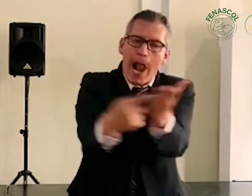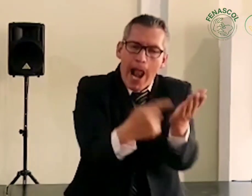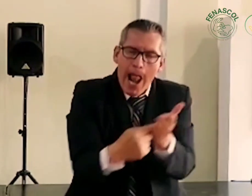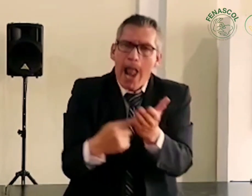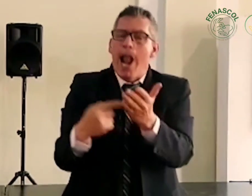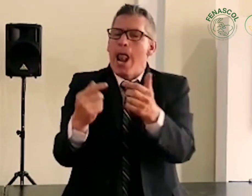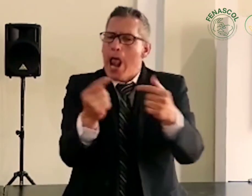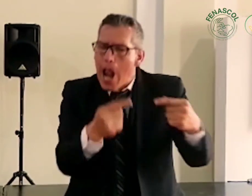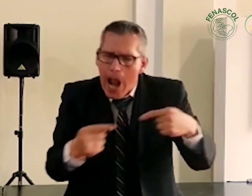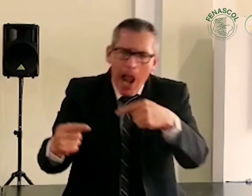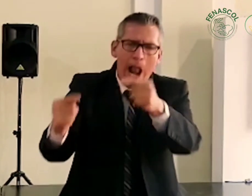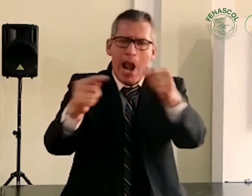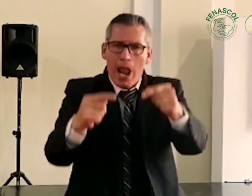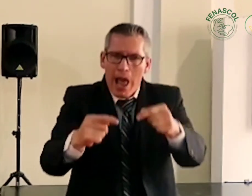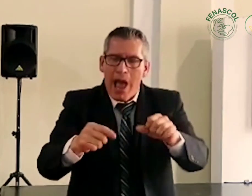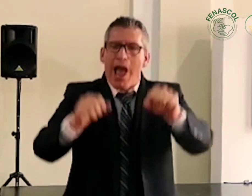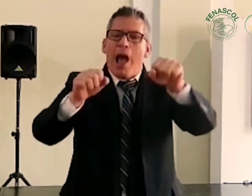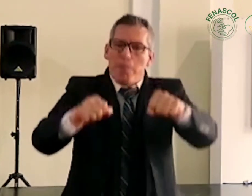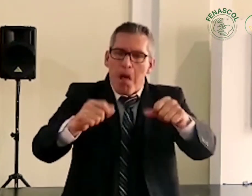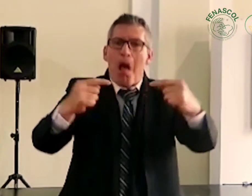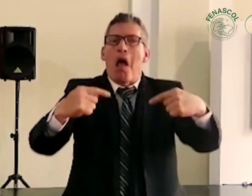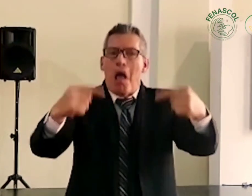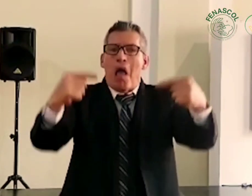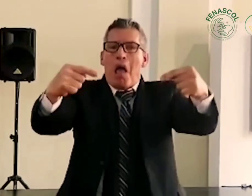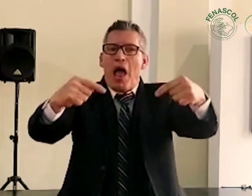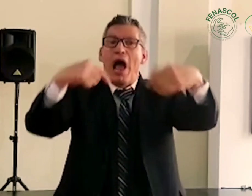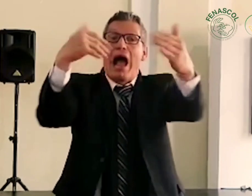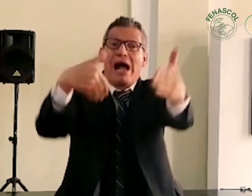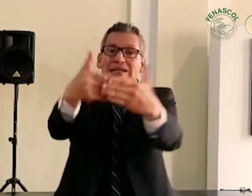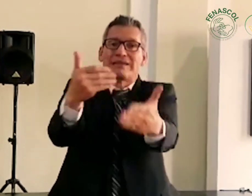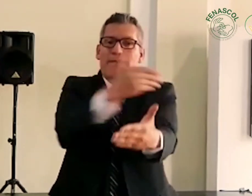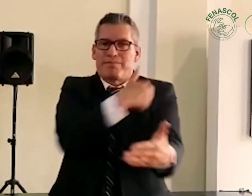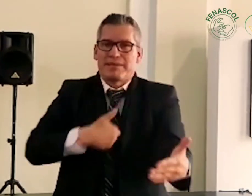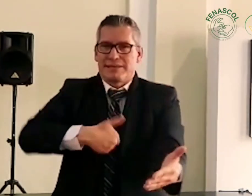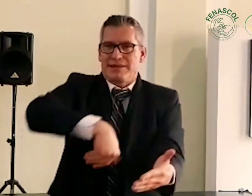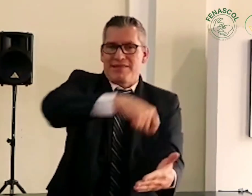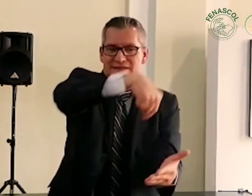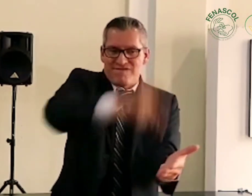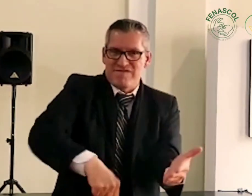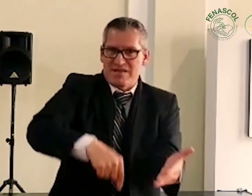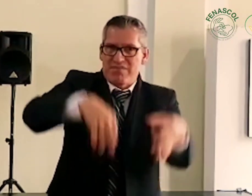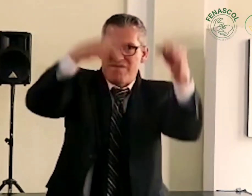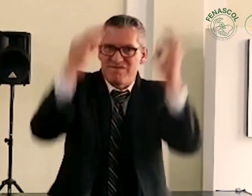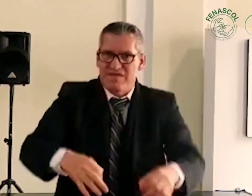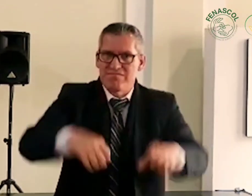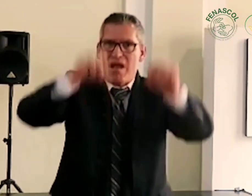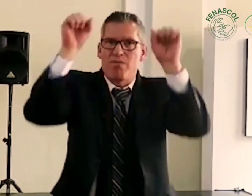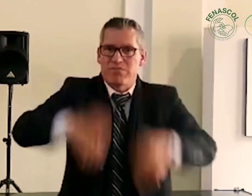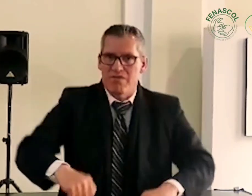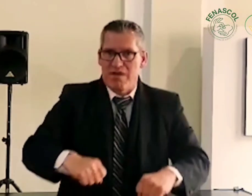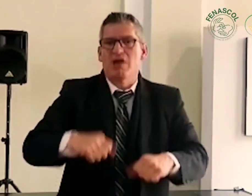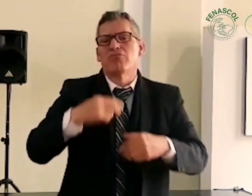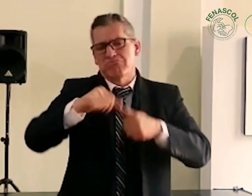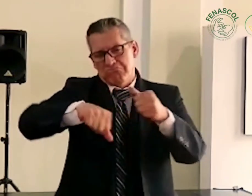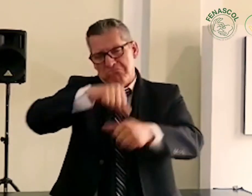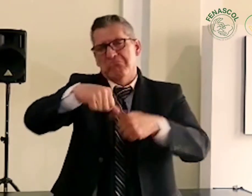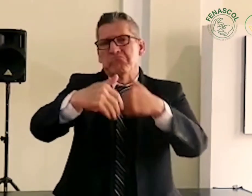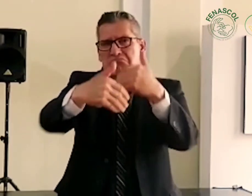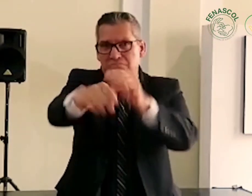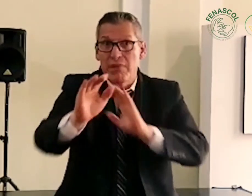de la creación de este ministerio que luego pasará a diferentes debates del Congreso, hasta una posterior aprobación y firma